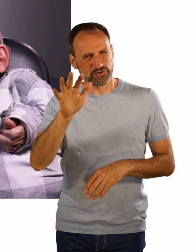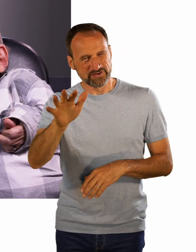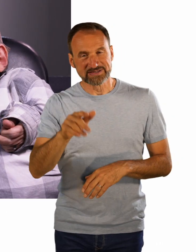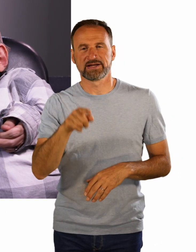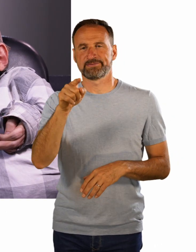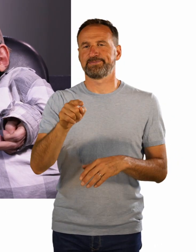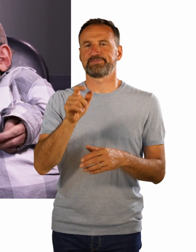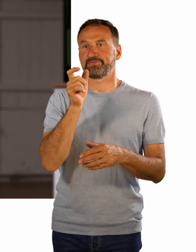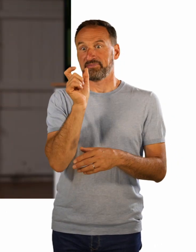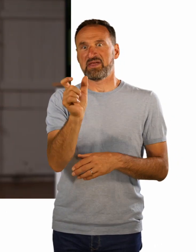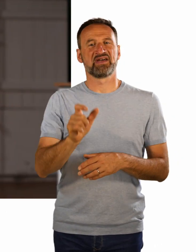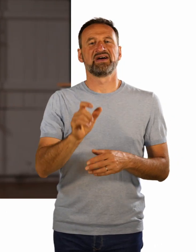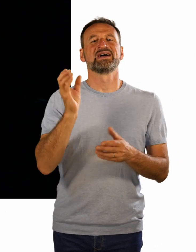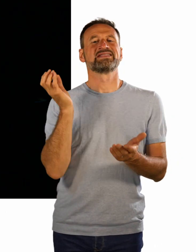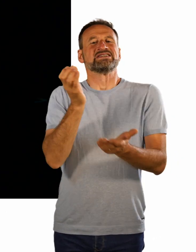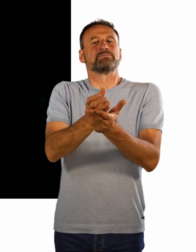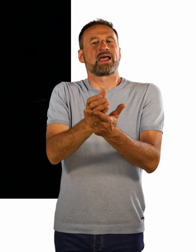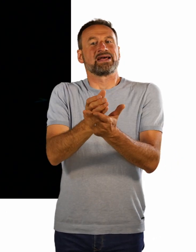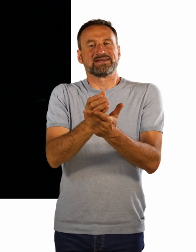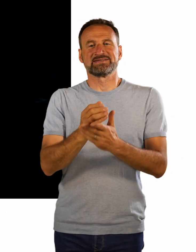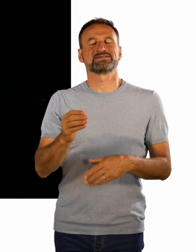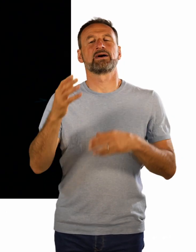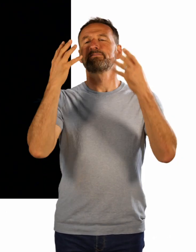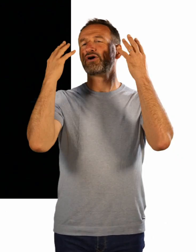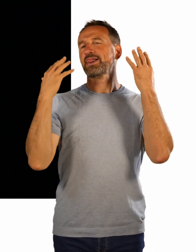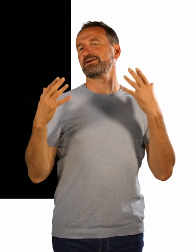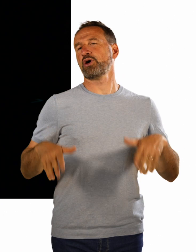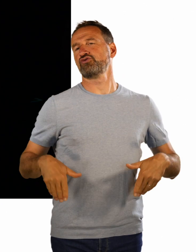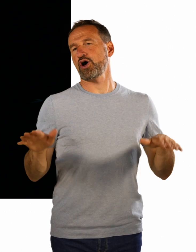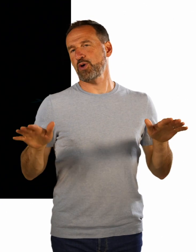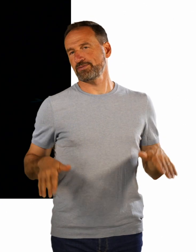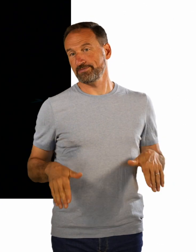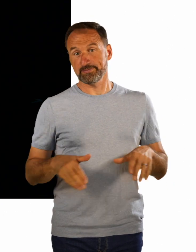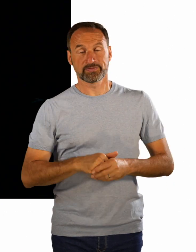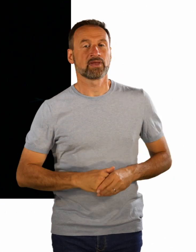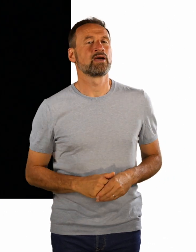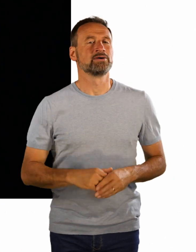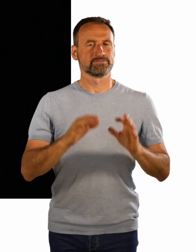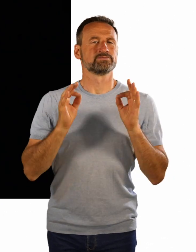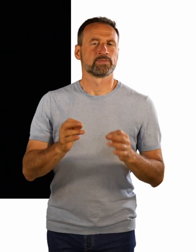Marilyn Monroe. Okay, hier. Ich stehe früher am Morgen auf,